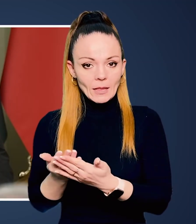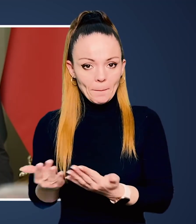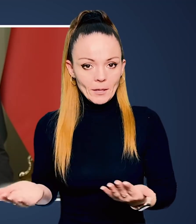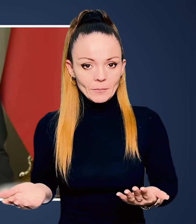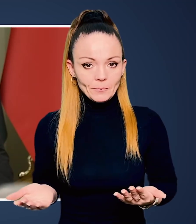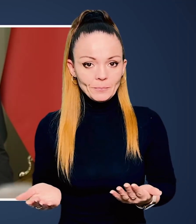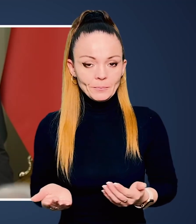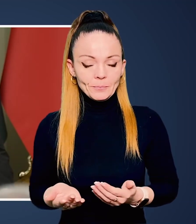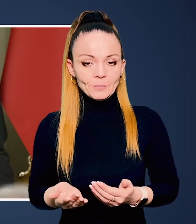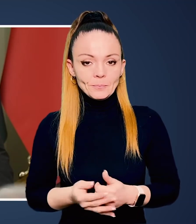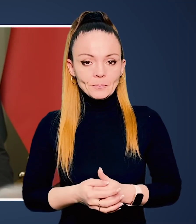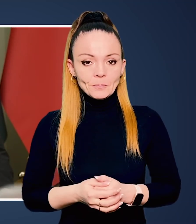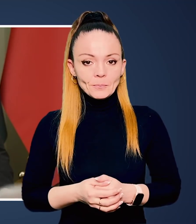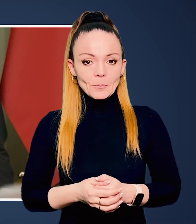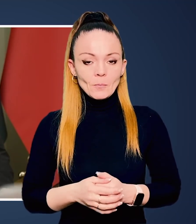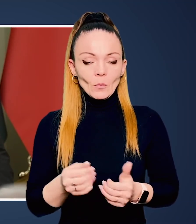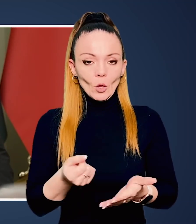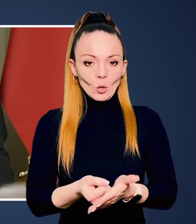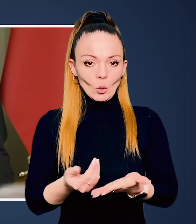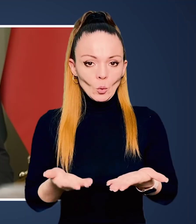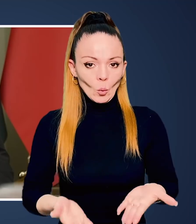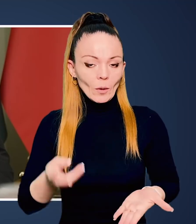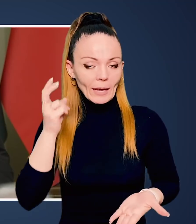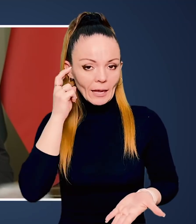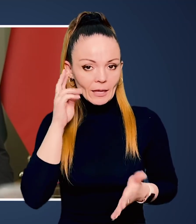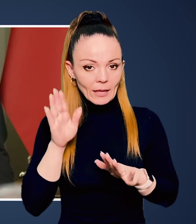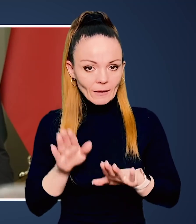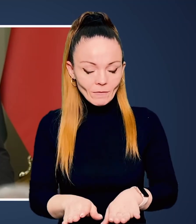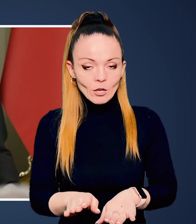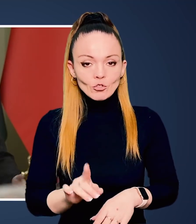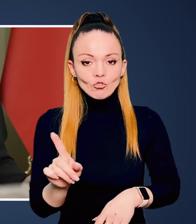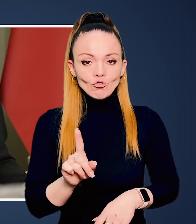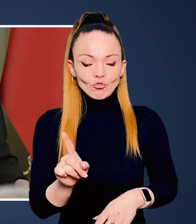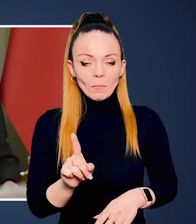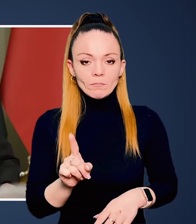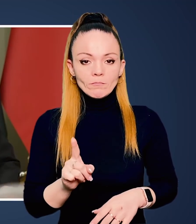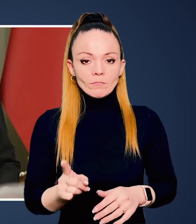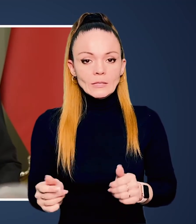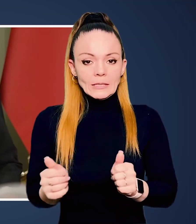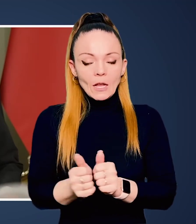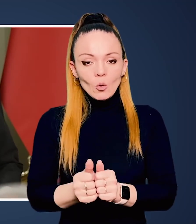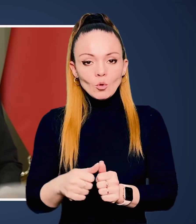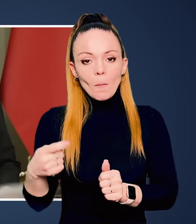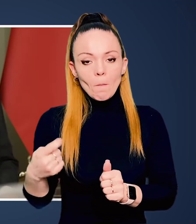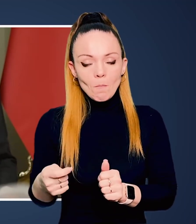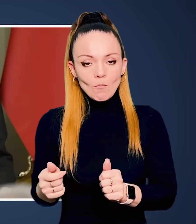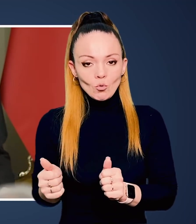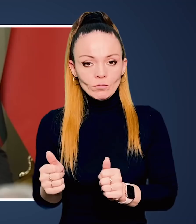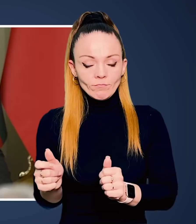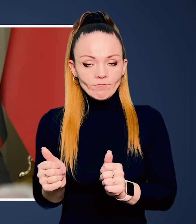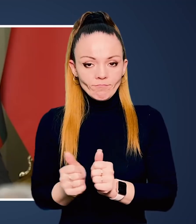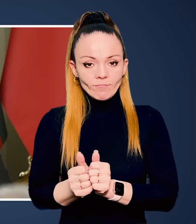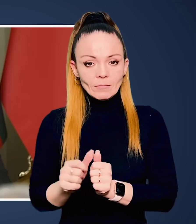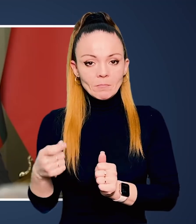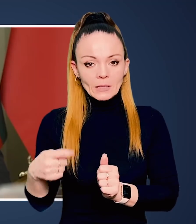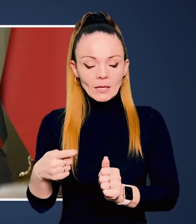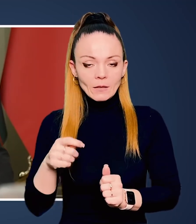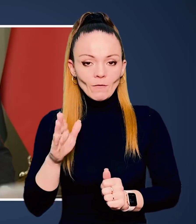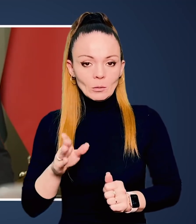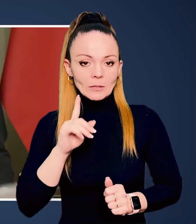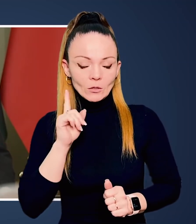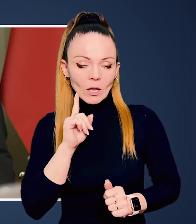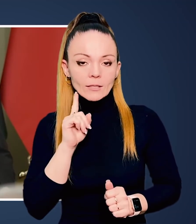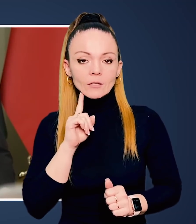до Києва, щоб станути поруч з президентом Володимиром